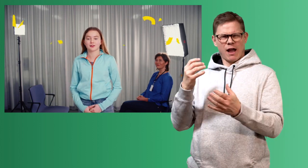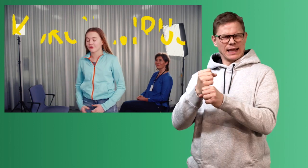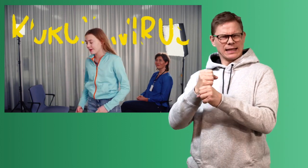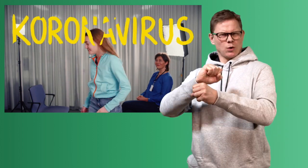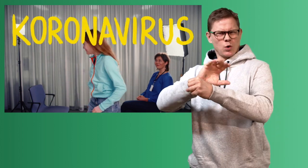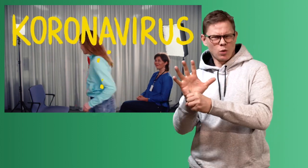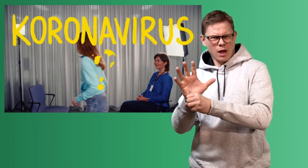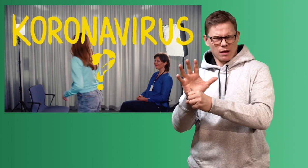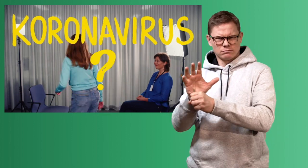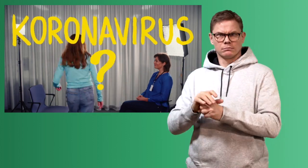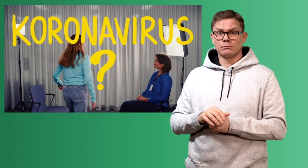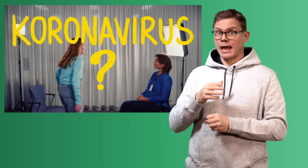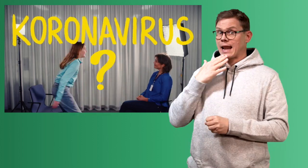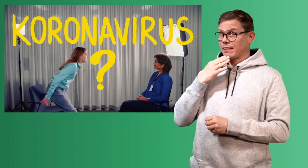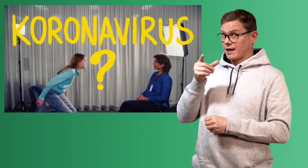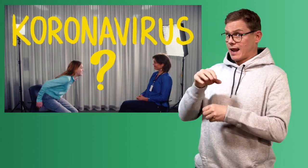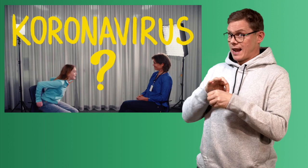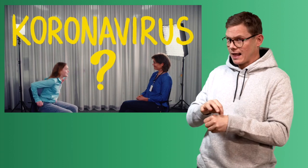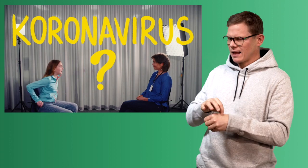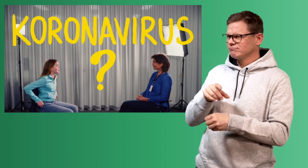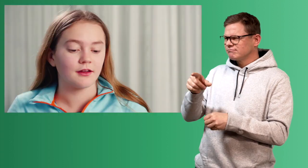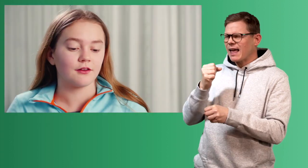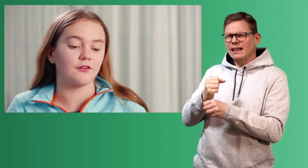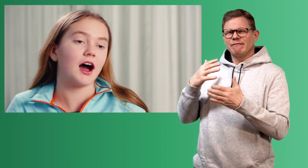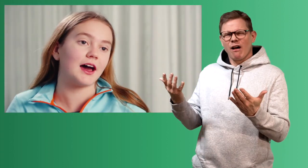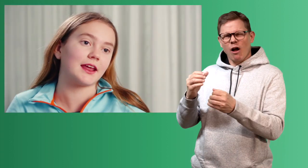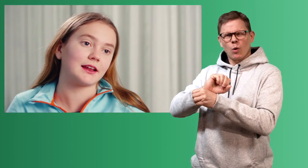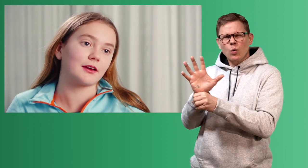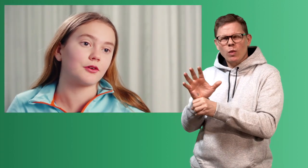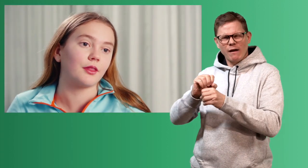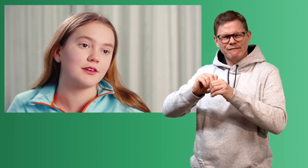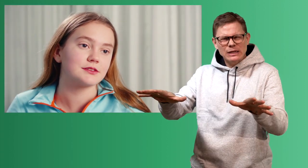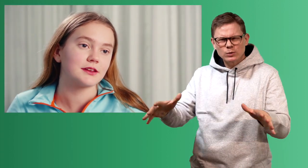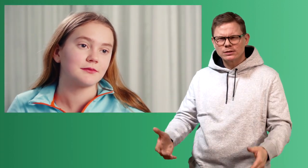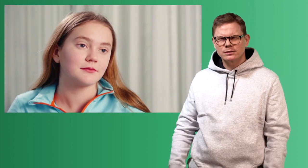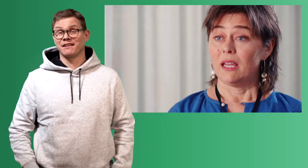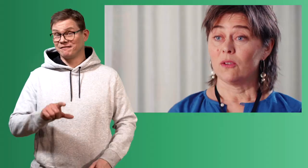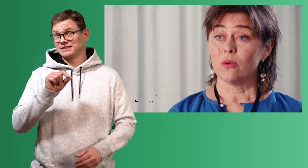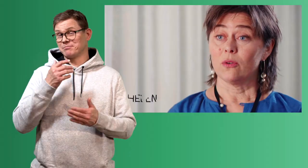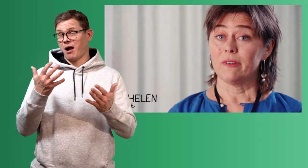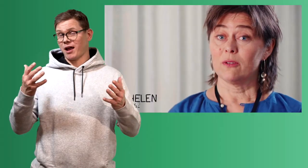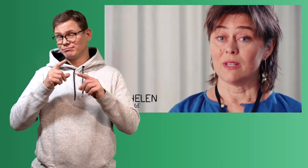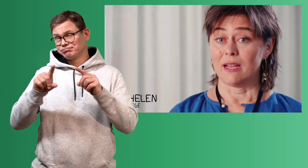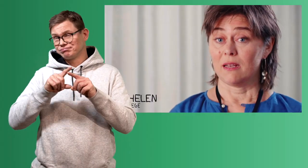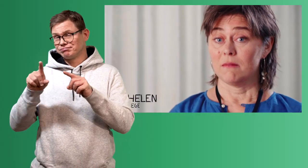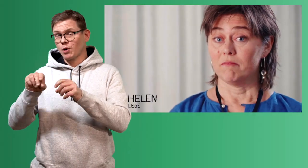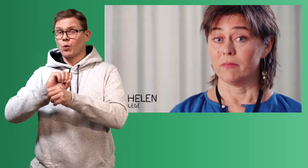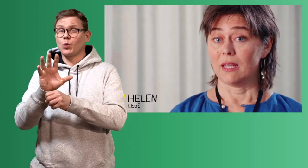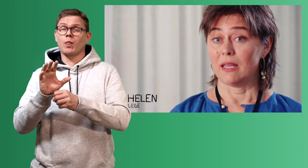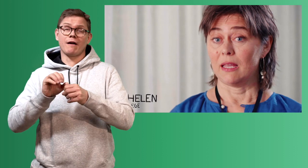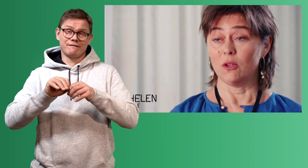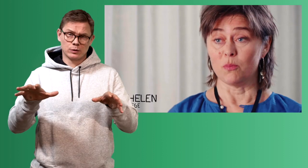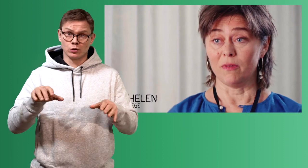helsedirektoratet. Helen, du som er lege, hva er egentlig koronaviruset? Et koronavirus er